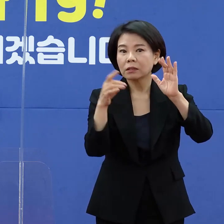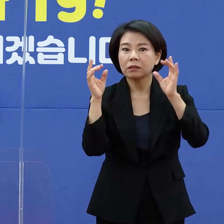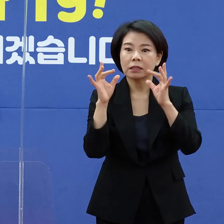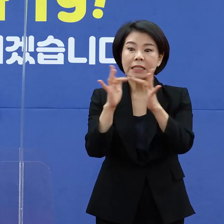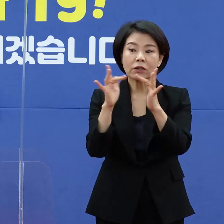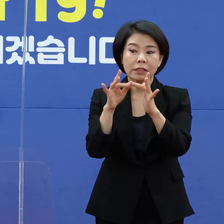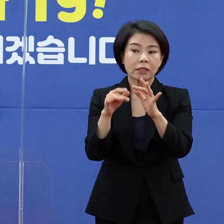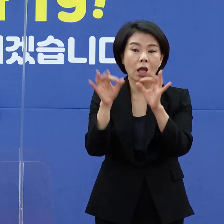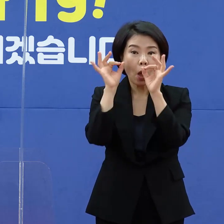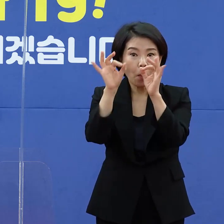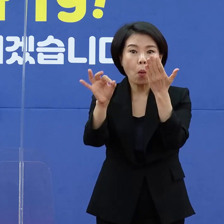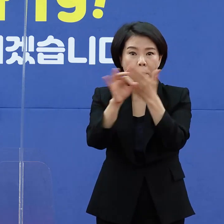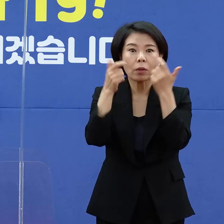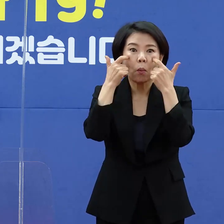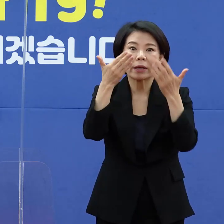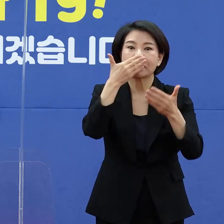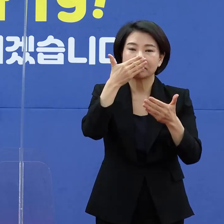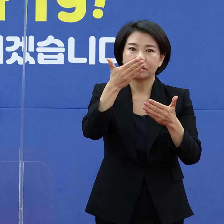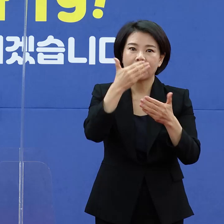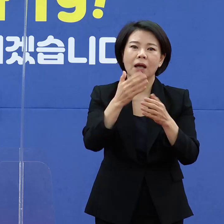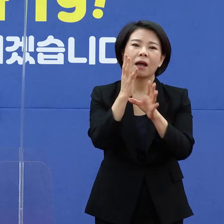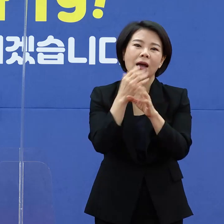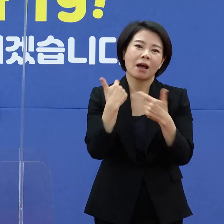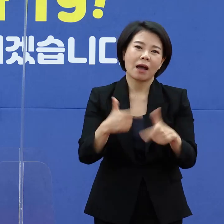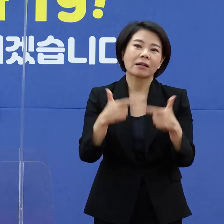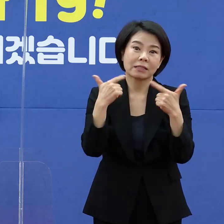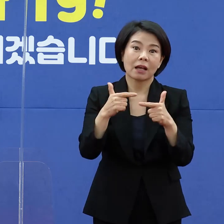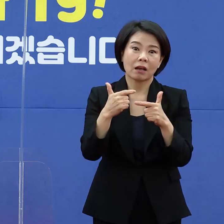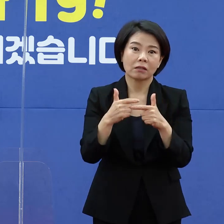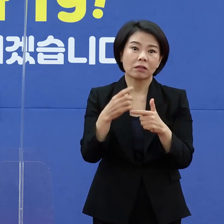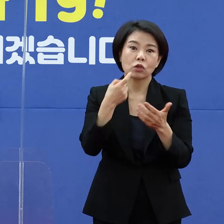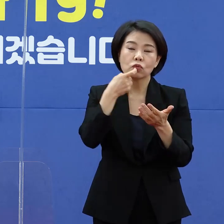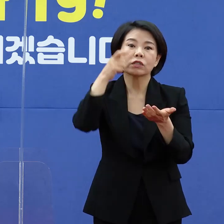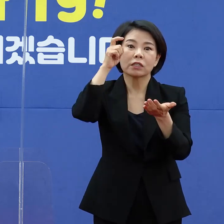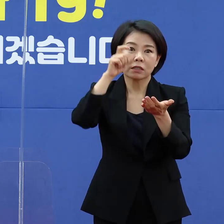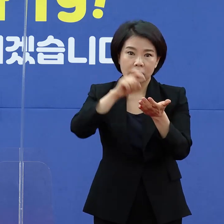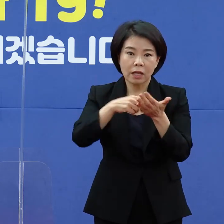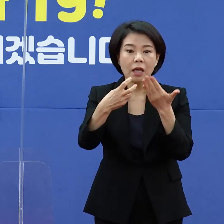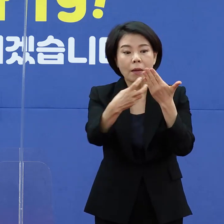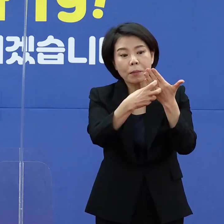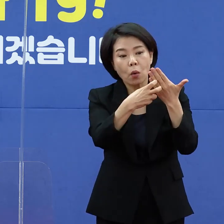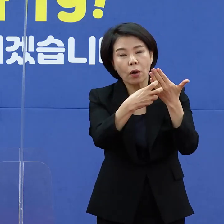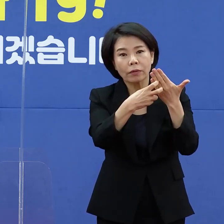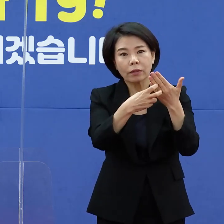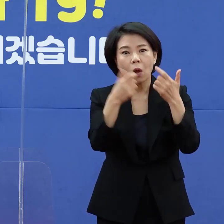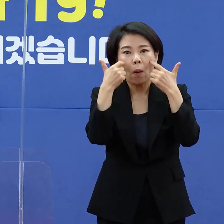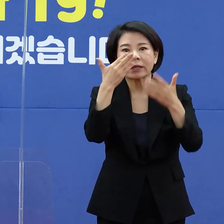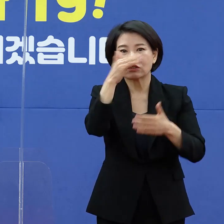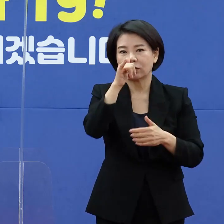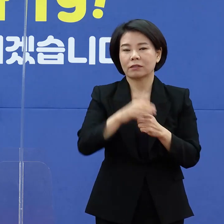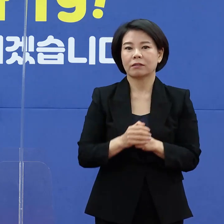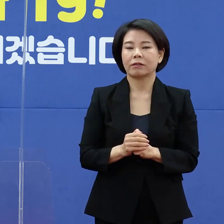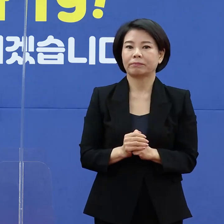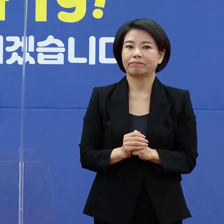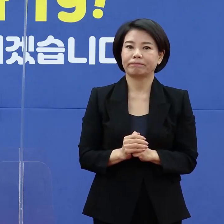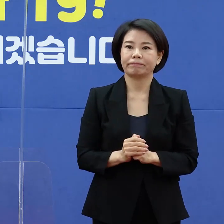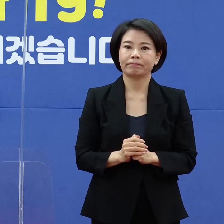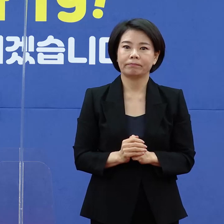통해서 확인하시면 언제든지 그 의료기관을 확인하실 수 있겠습니다.